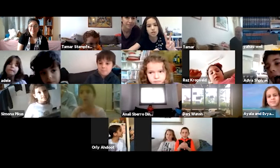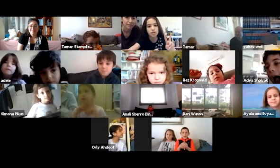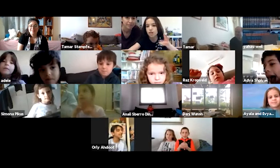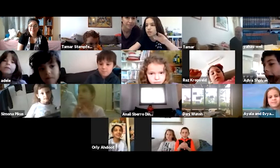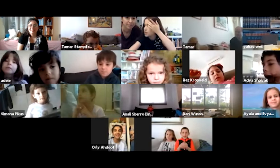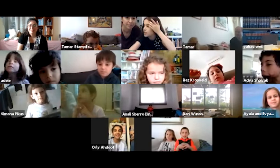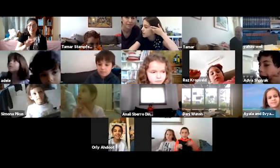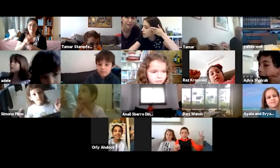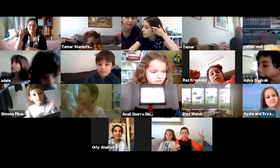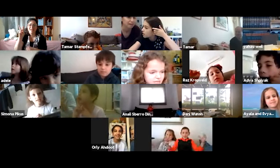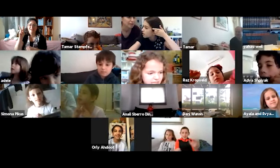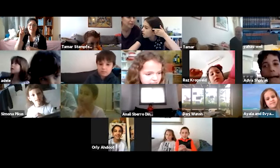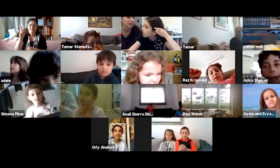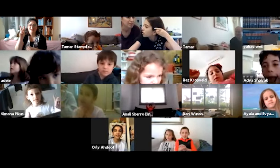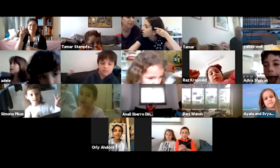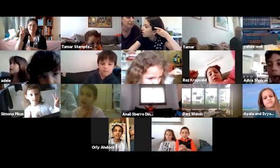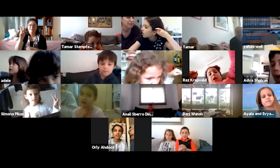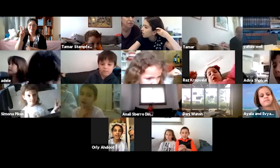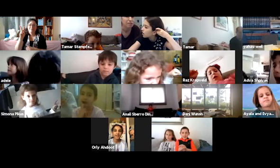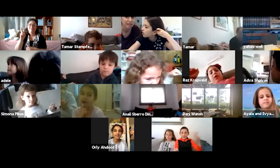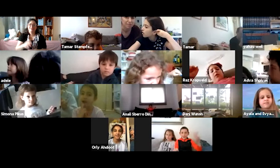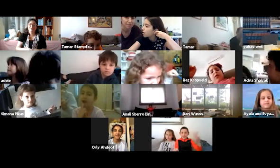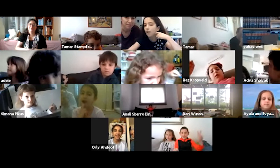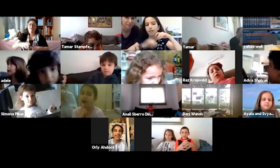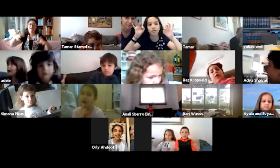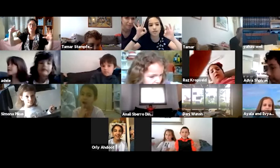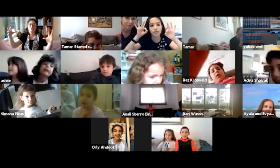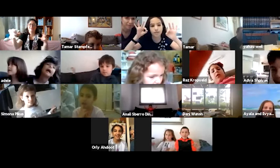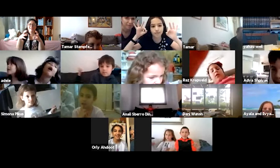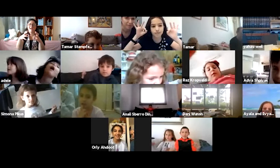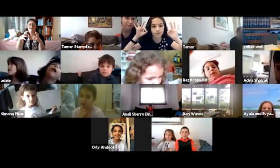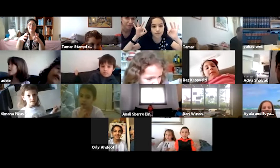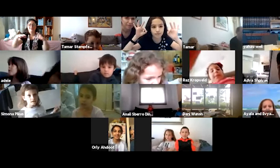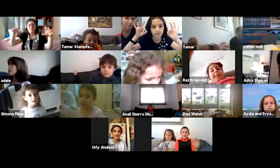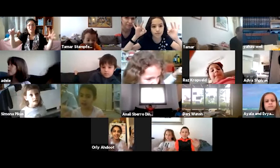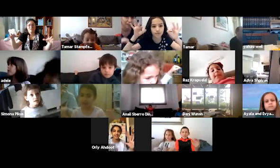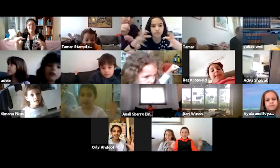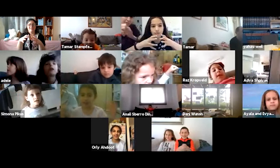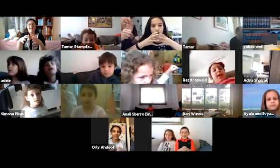שני מסר? יופי, מעיין. שבדיה. שבדיה.